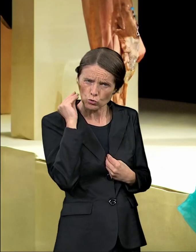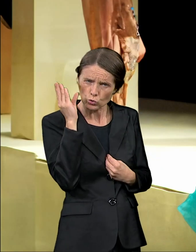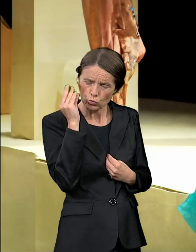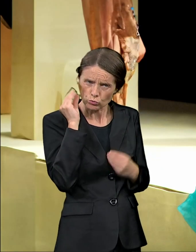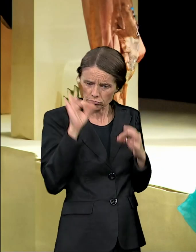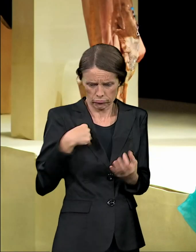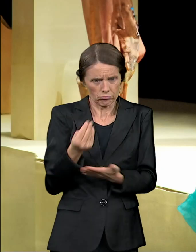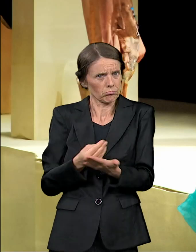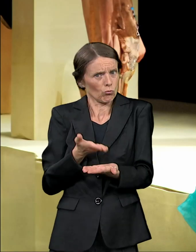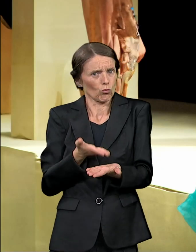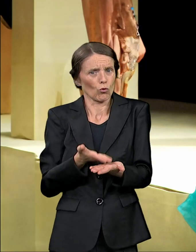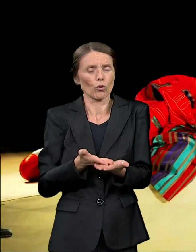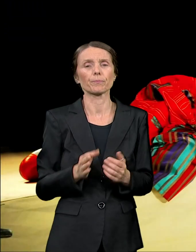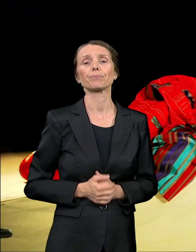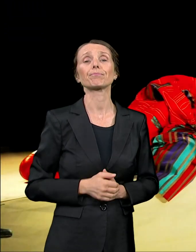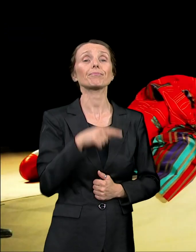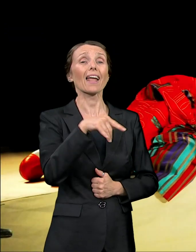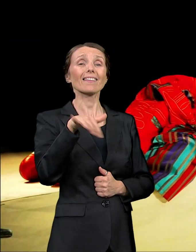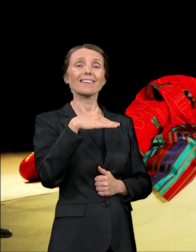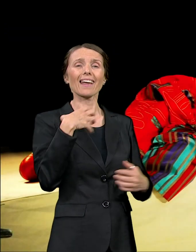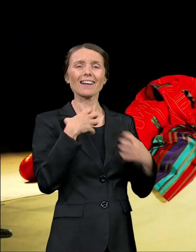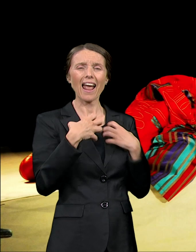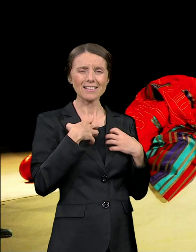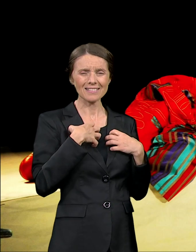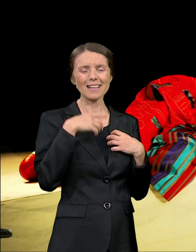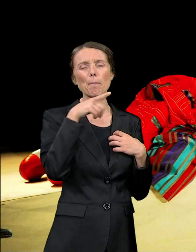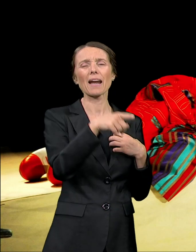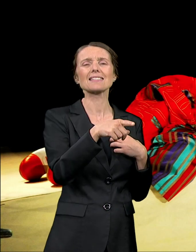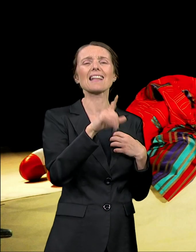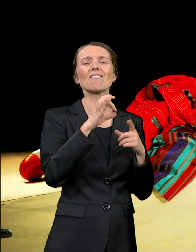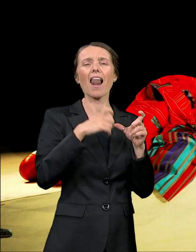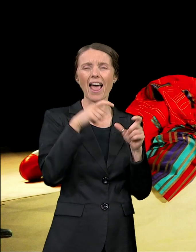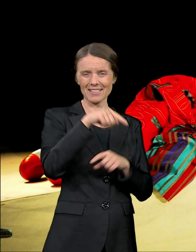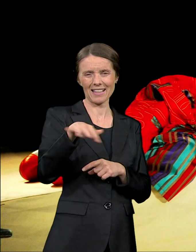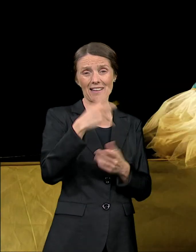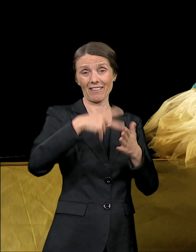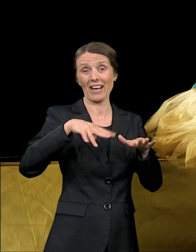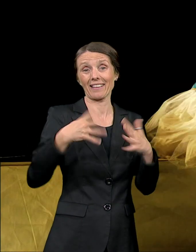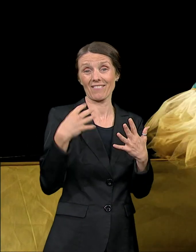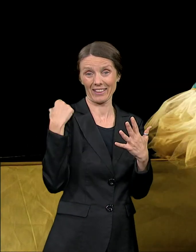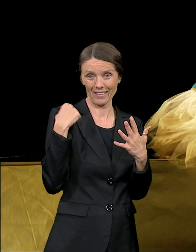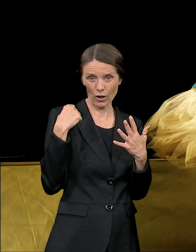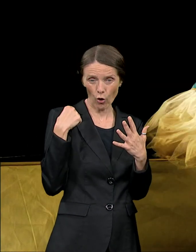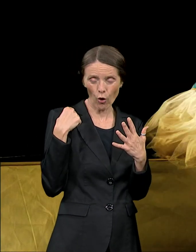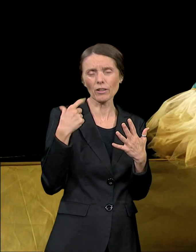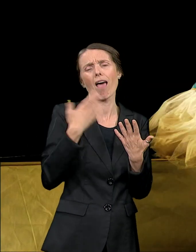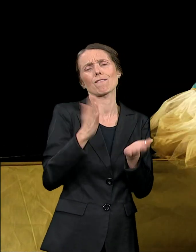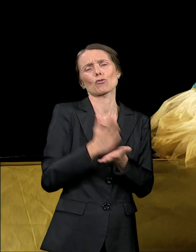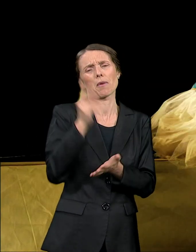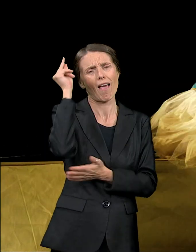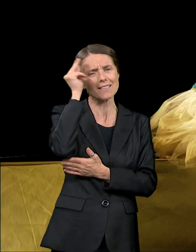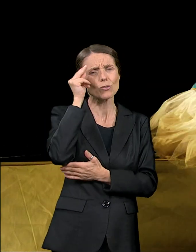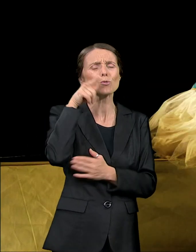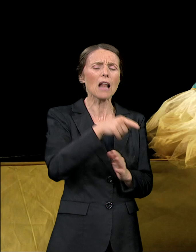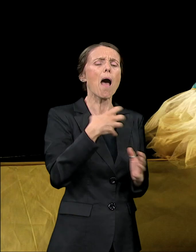U obnovljenoj lastradi na terazijama 2009. godine, poput iskusnog scenografa, rekvizitom je napravila ilustraciju za kraj